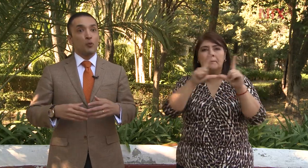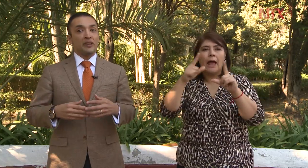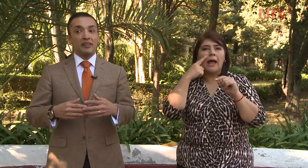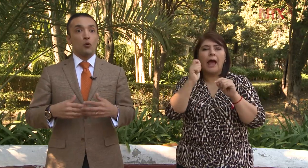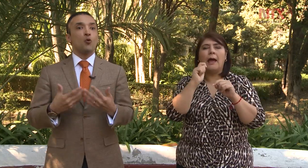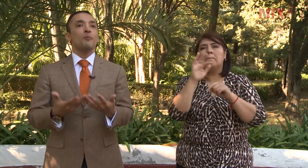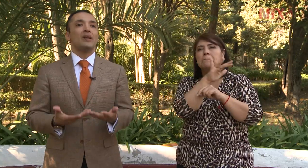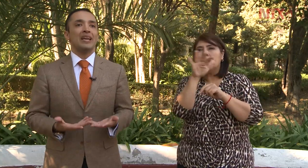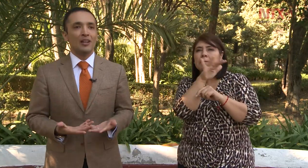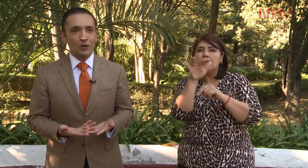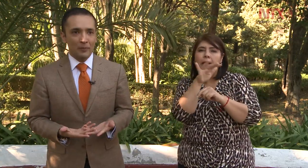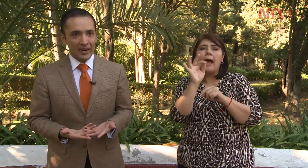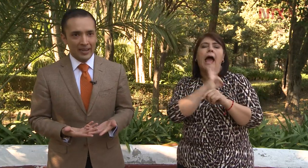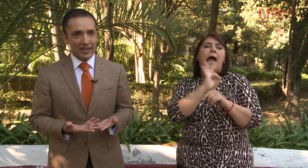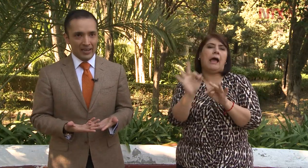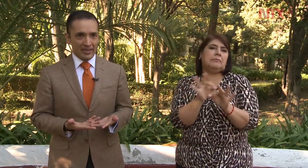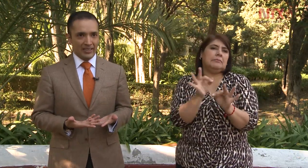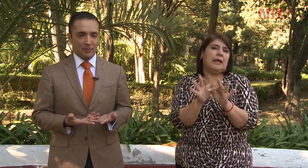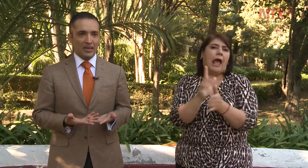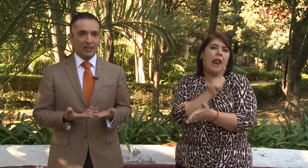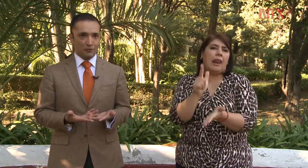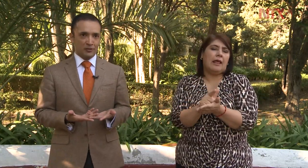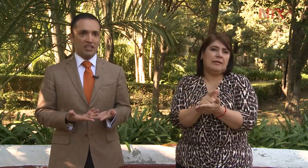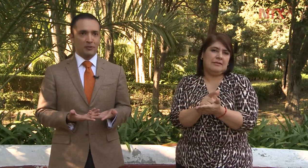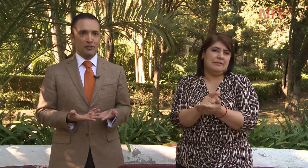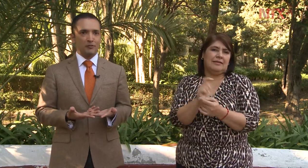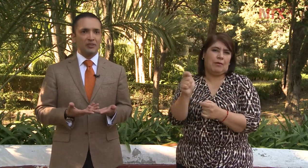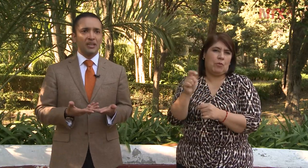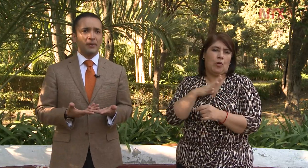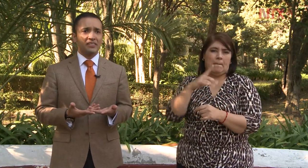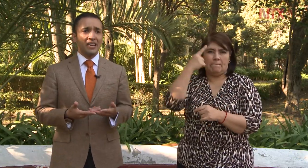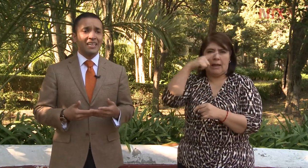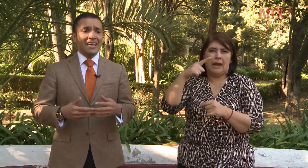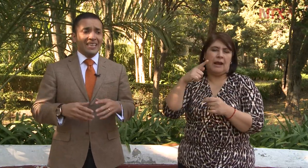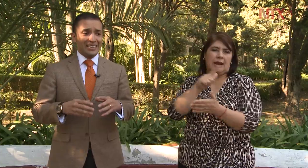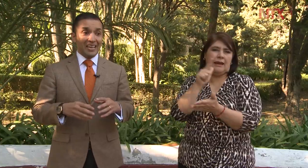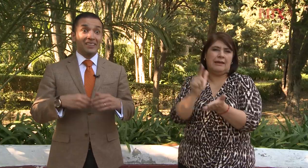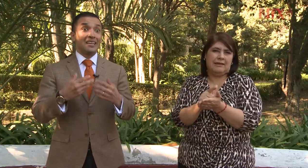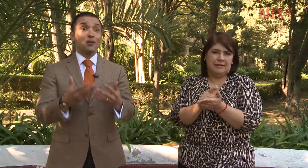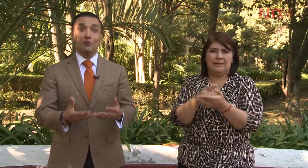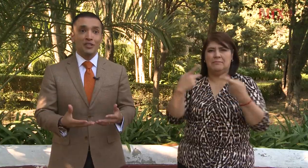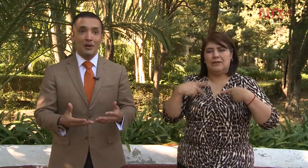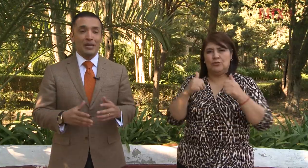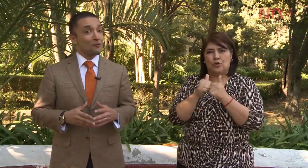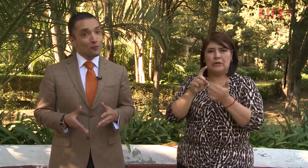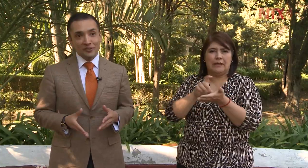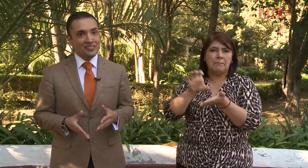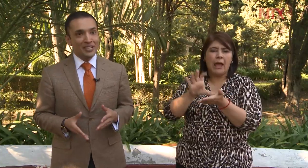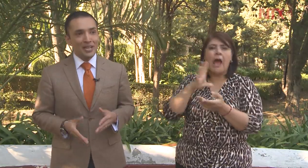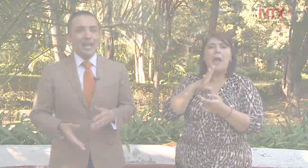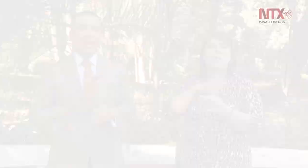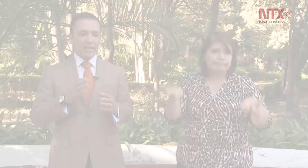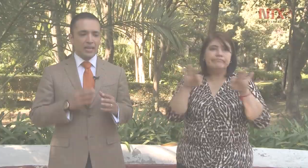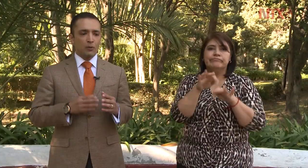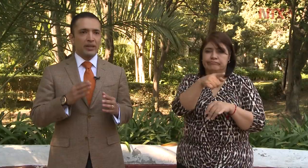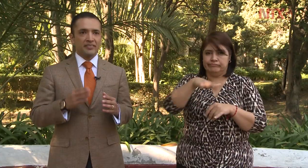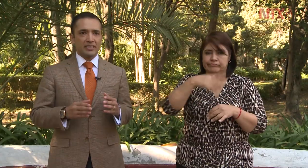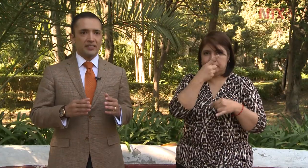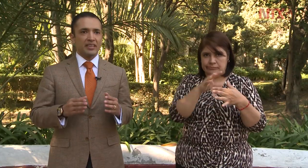cumple lo que marca la Ley General para la Inclusión de las Personas con Discapacidad de hacerla inclusiva. Y no es así. La lengua de señas, ya